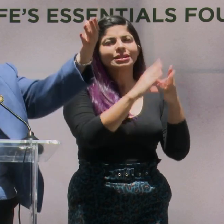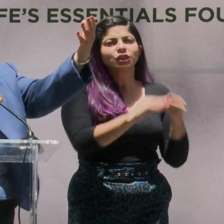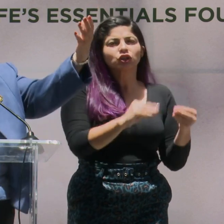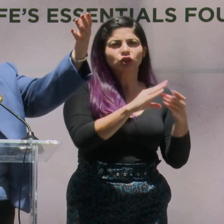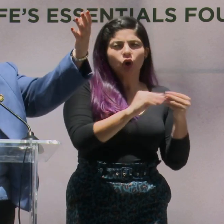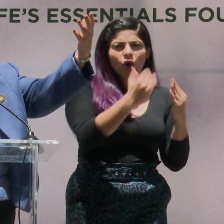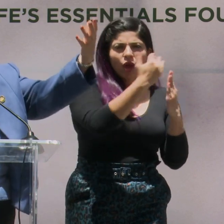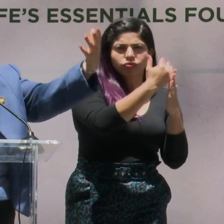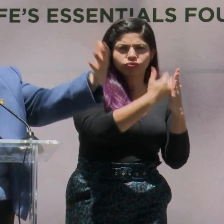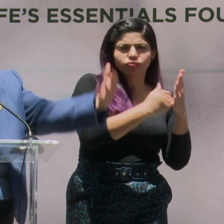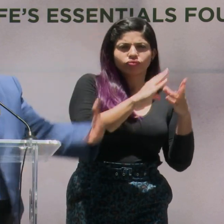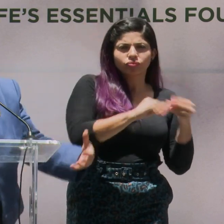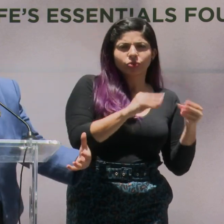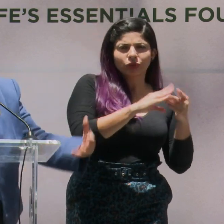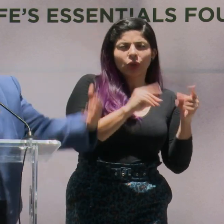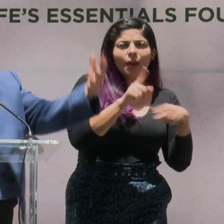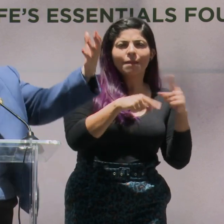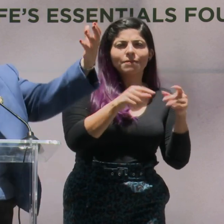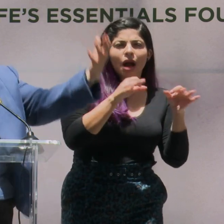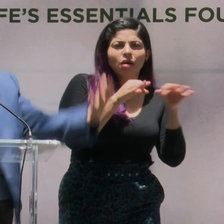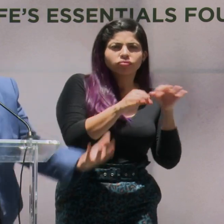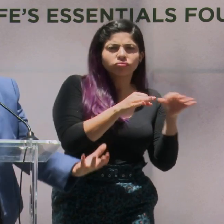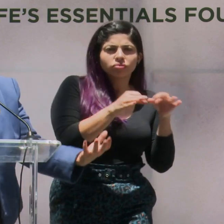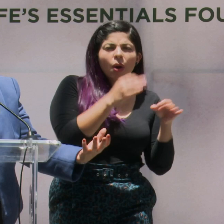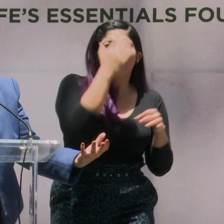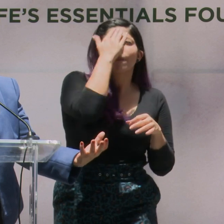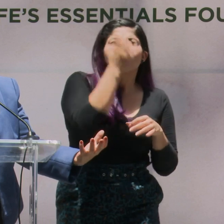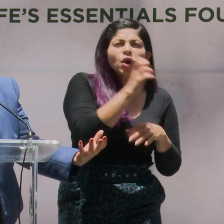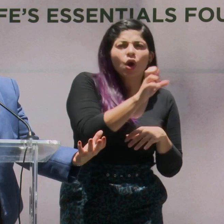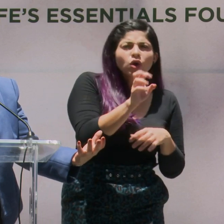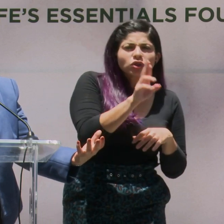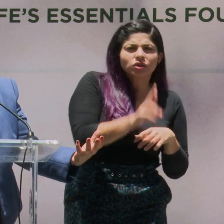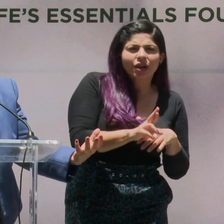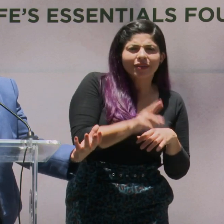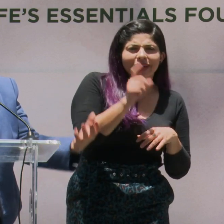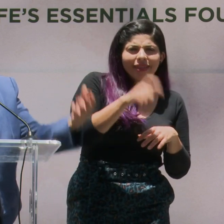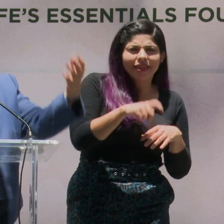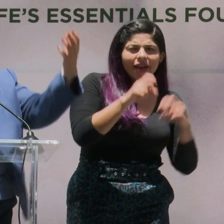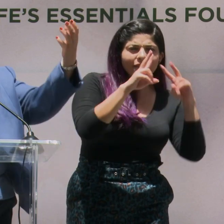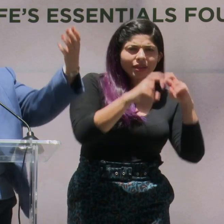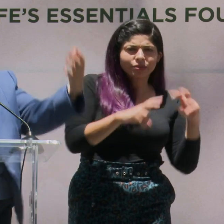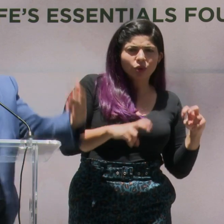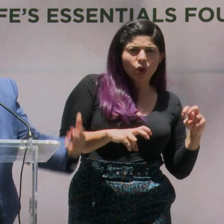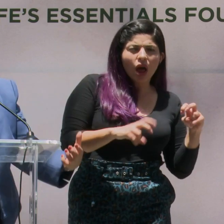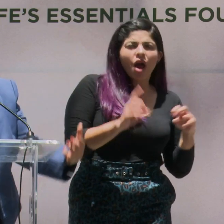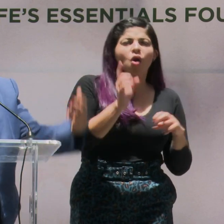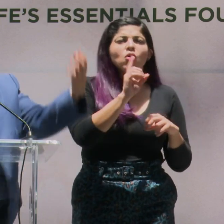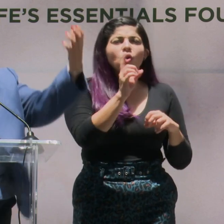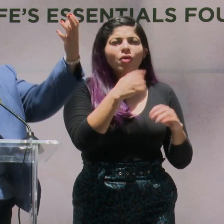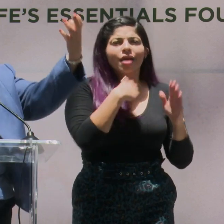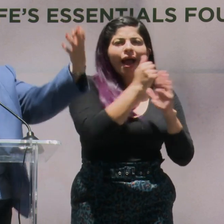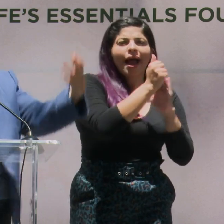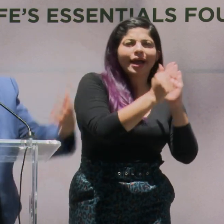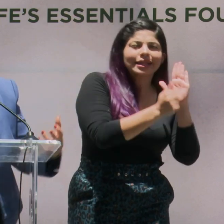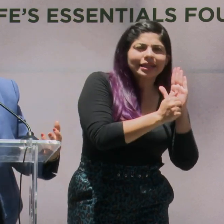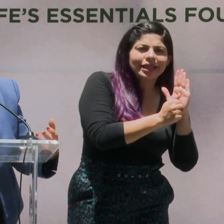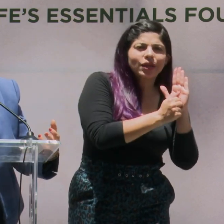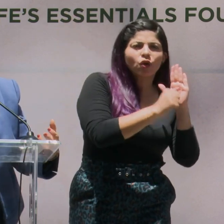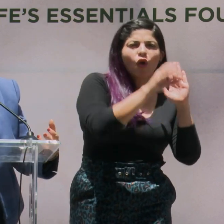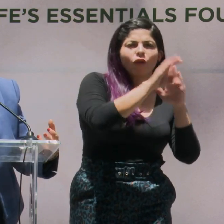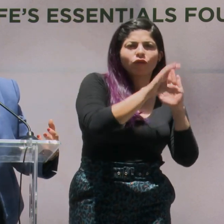va a venir una historia que va a contar por qué Costa Rica hay que explorarla, donde va a venir un artículo y van a venir